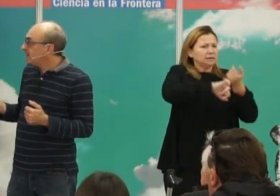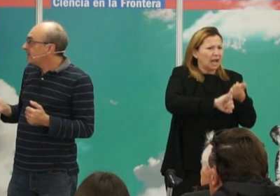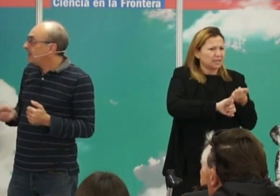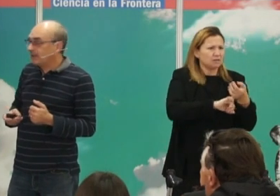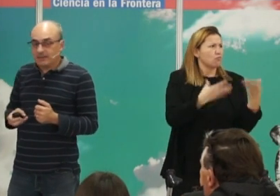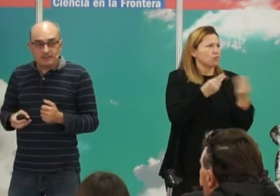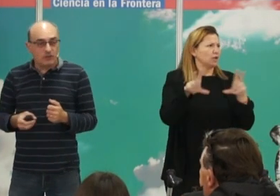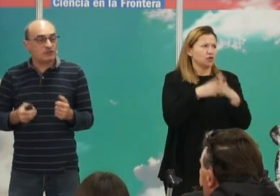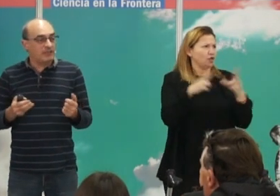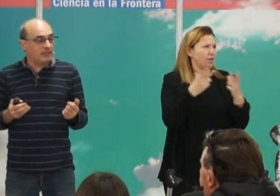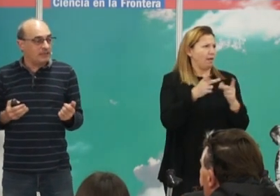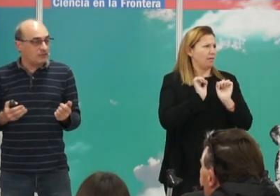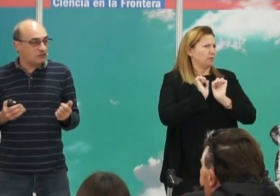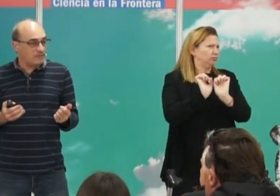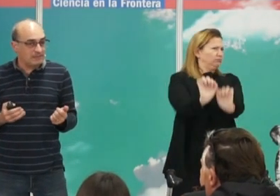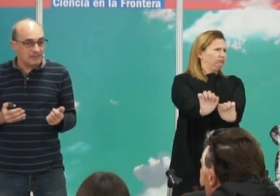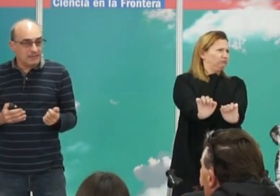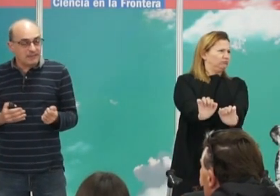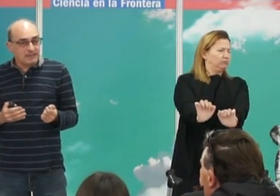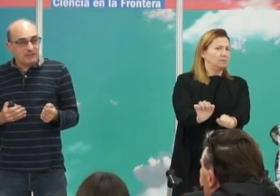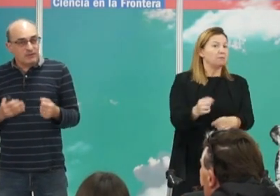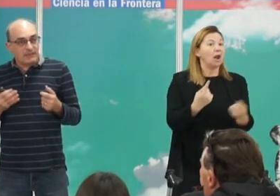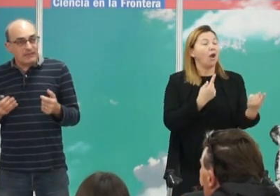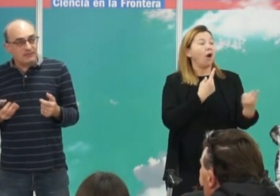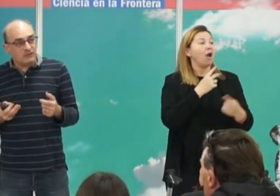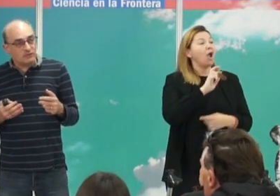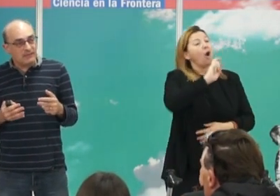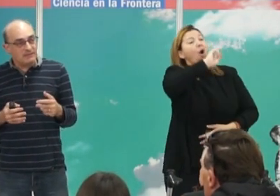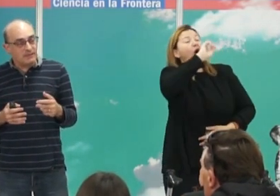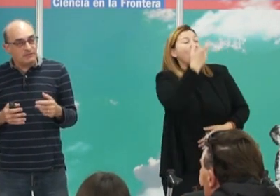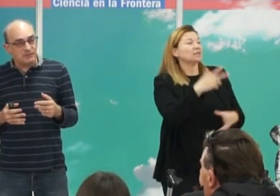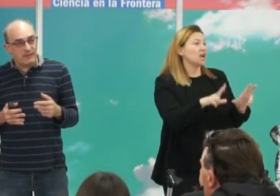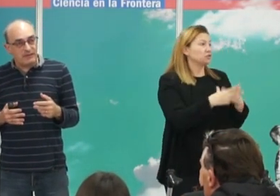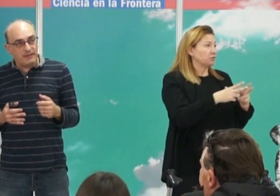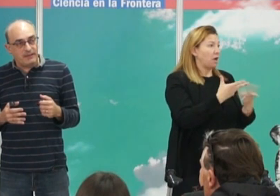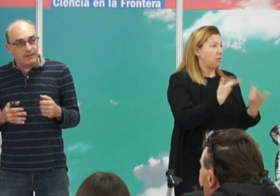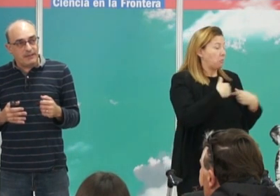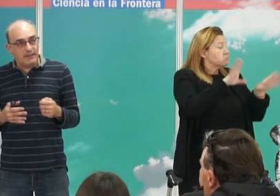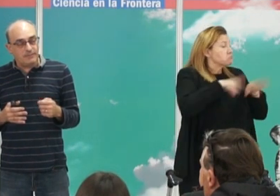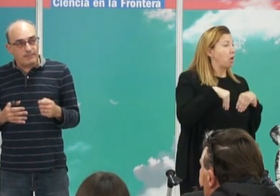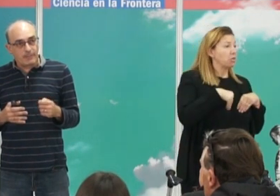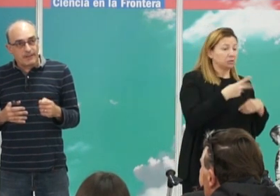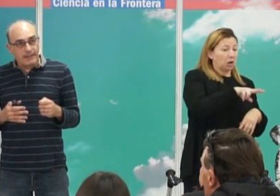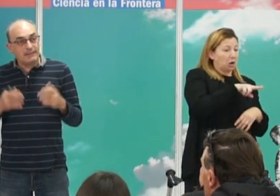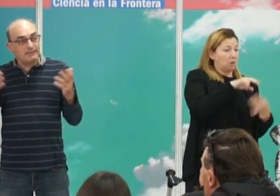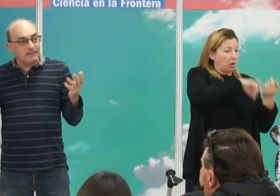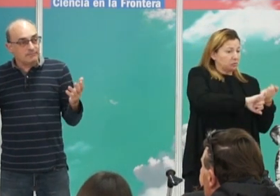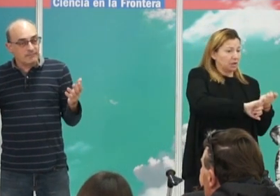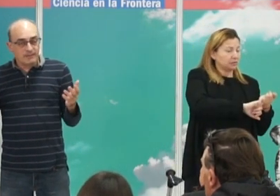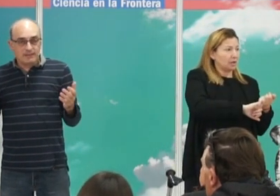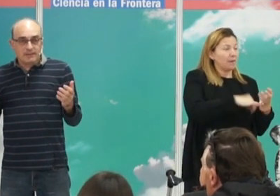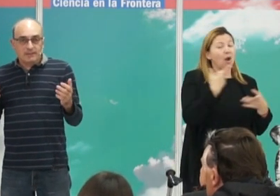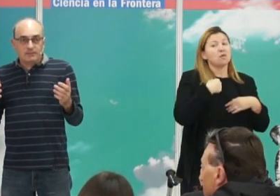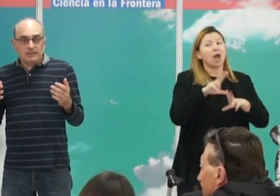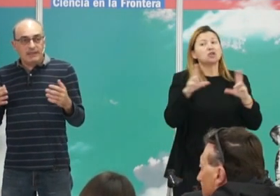cuáles no se evita? En sociedades en las cuales hay una especie de élite,